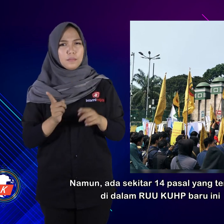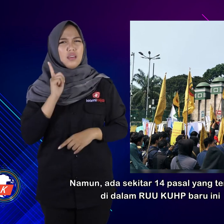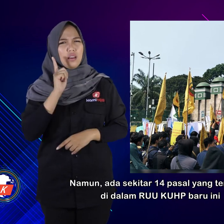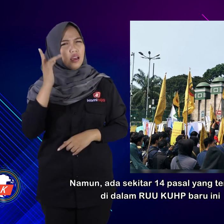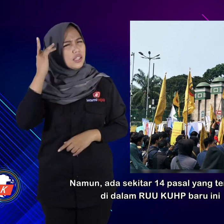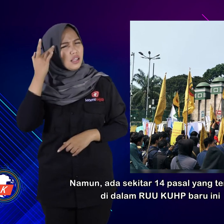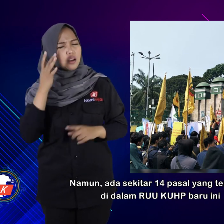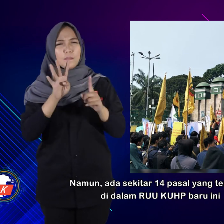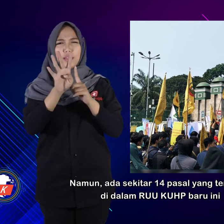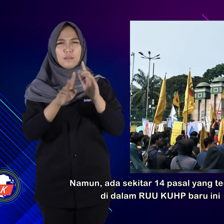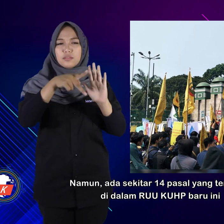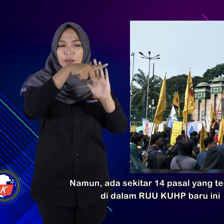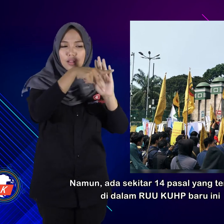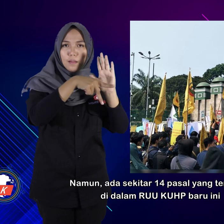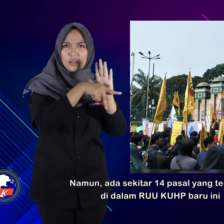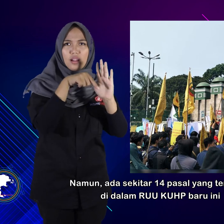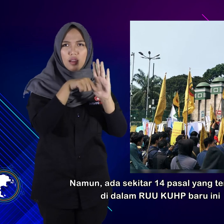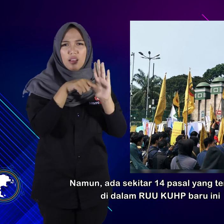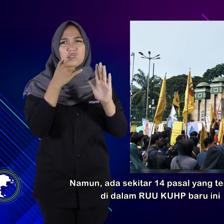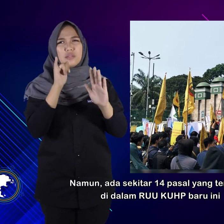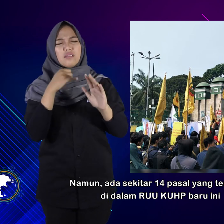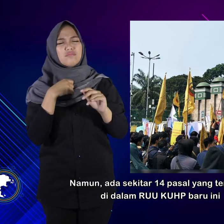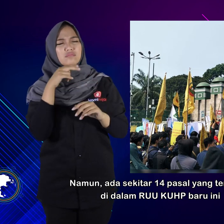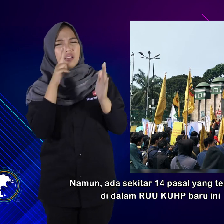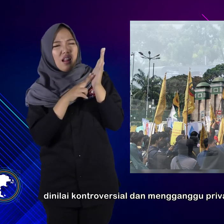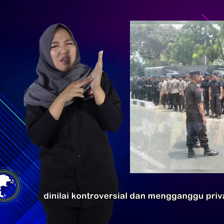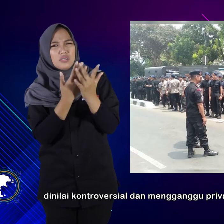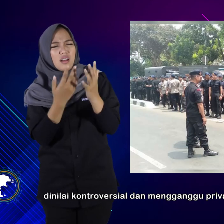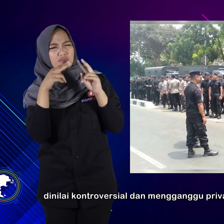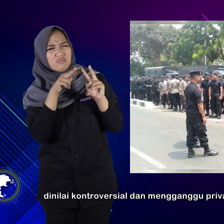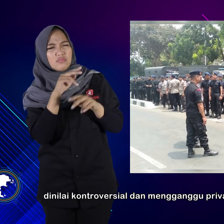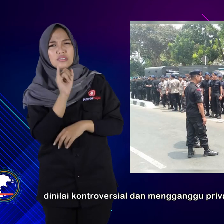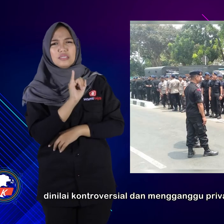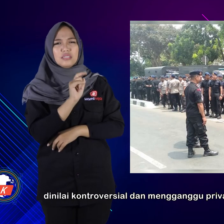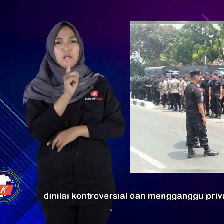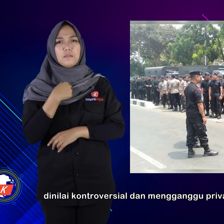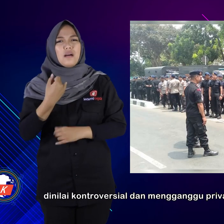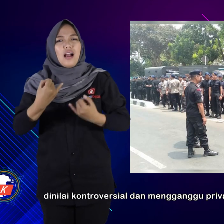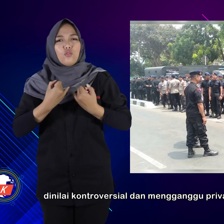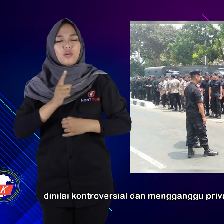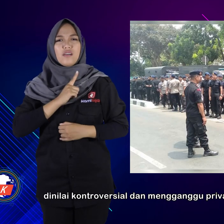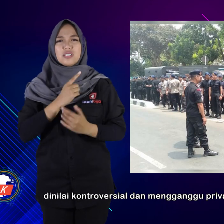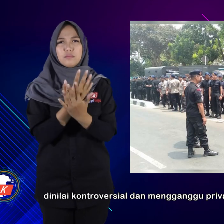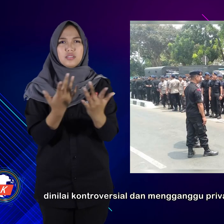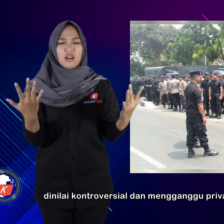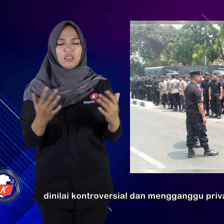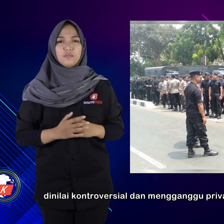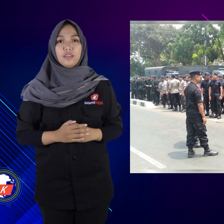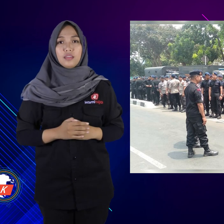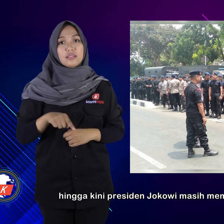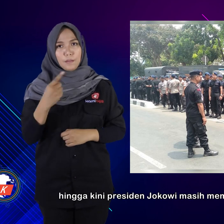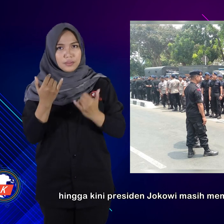Namun ada sekitar 14 pasal yang terdapat di dalam RUU KUHP baru ini dinilai kontrafesial dan mengganggu privasi warganya.